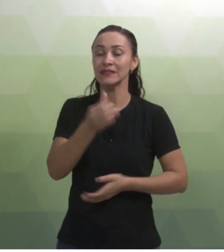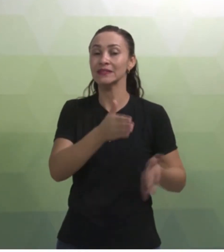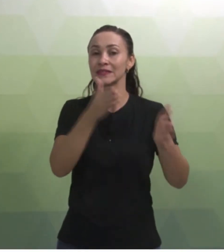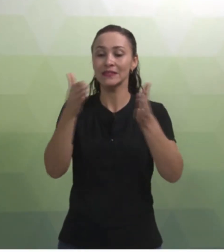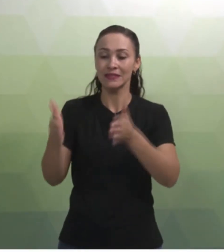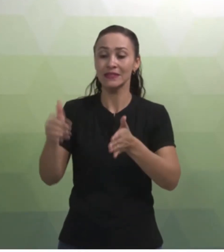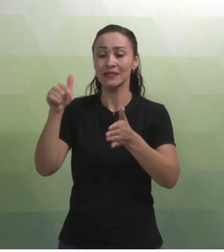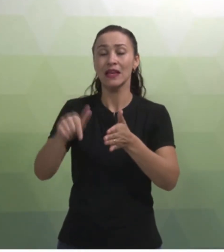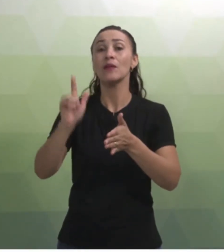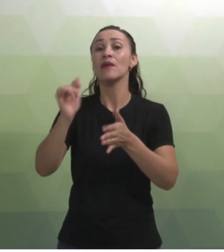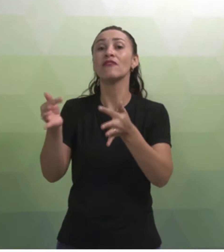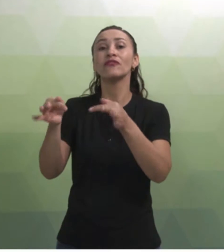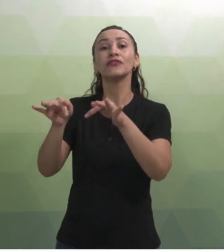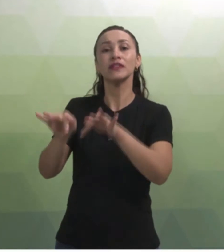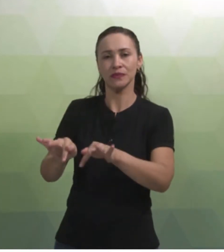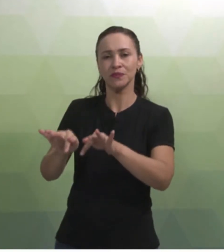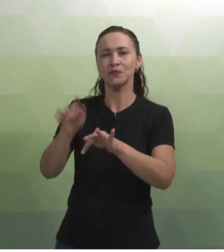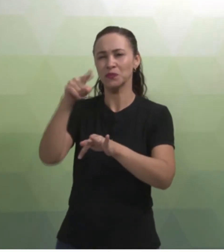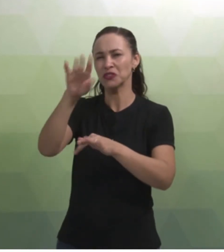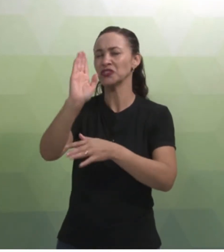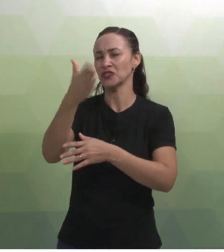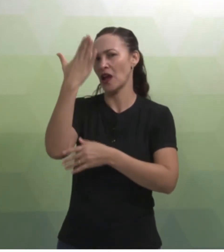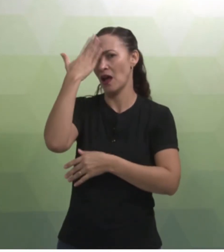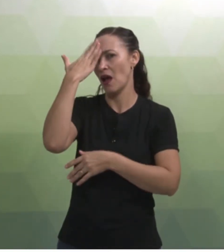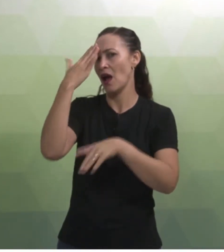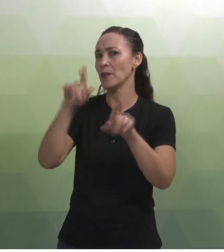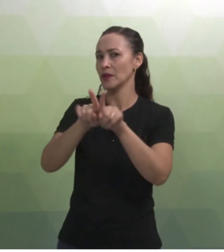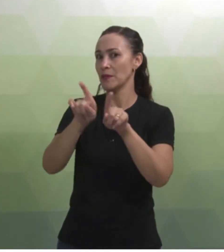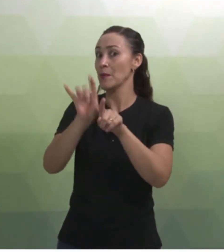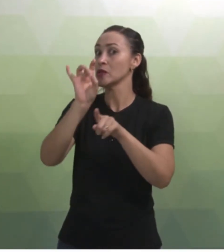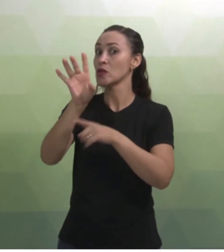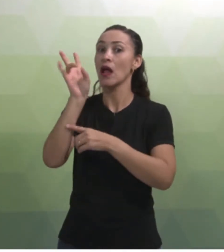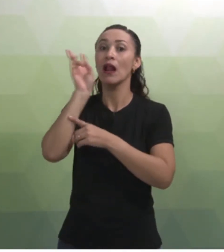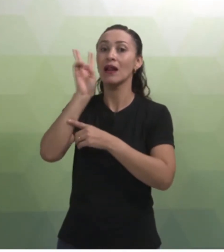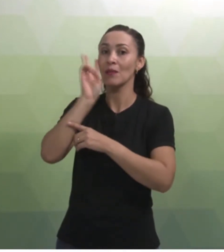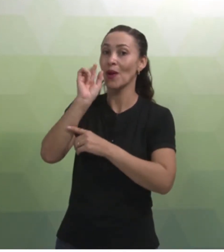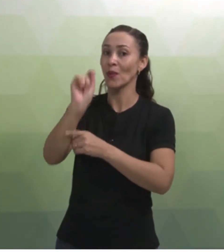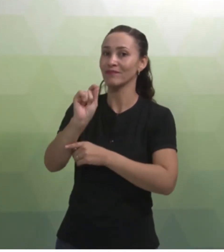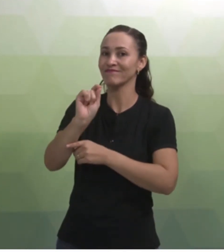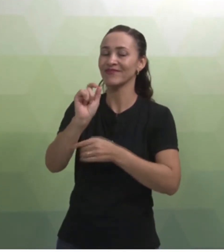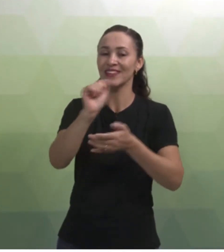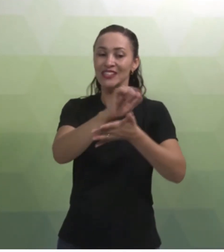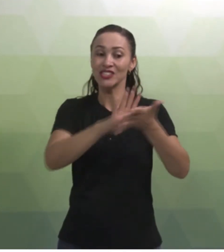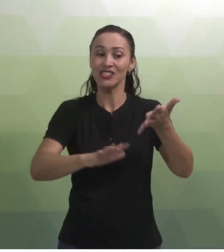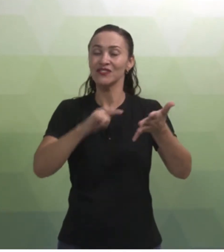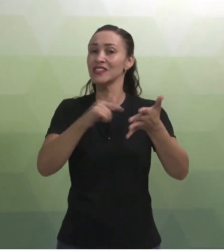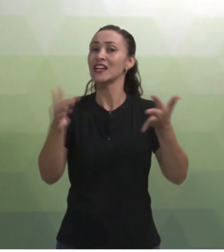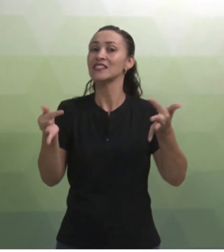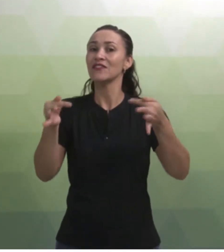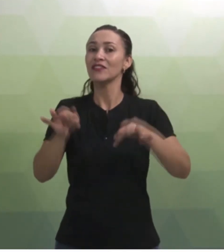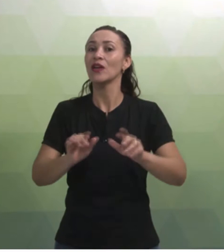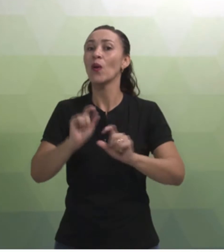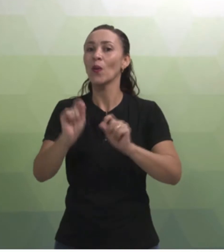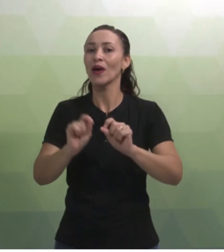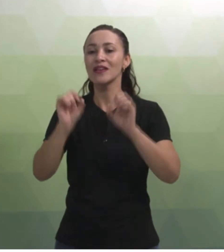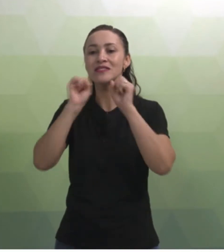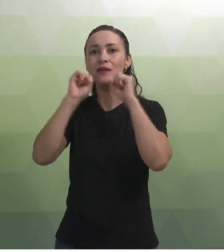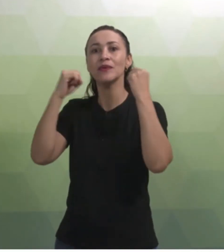teremos a culminância, que conforme vocês já sabem, também só lembrando, a atividade culminará no seminário, que